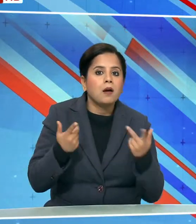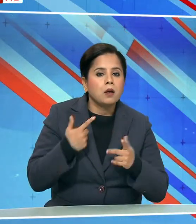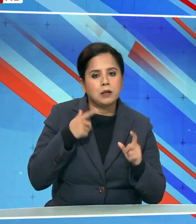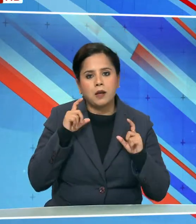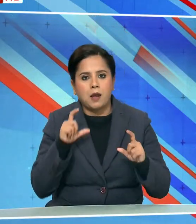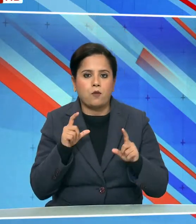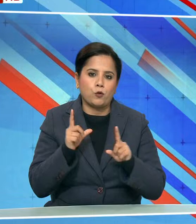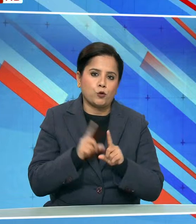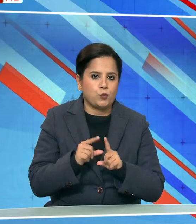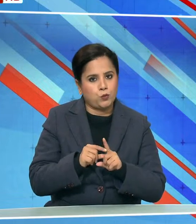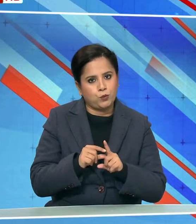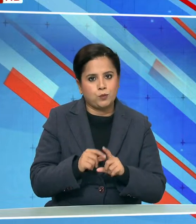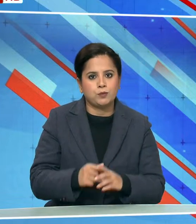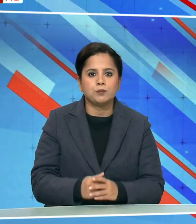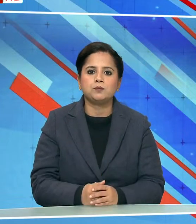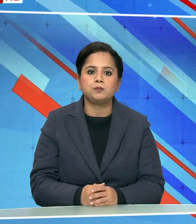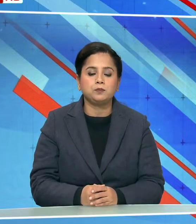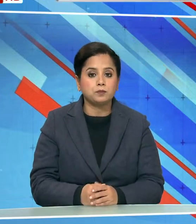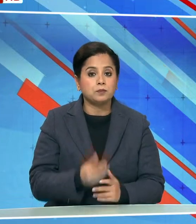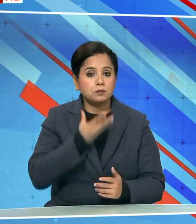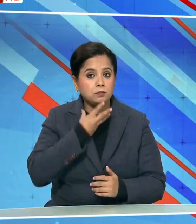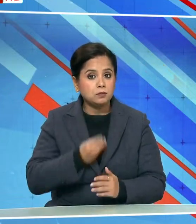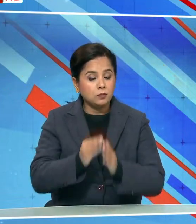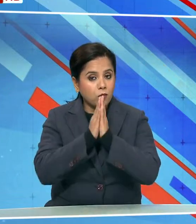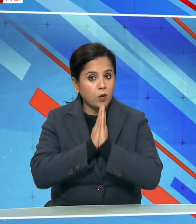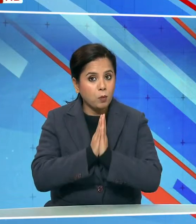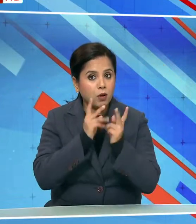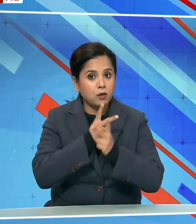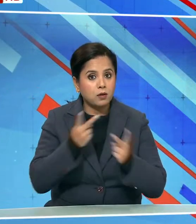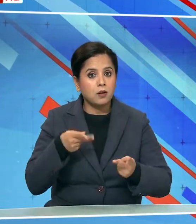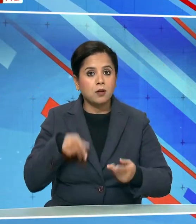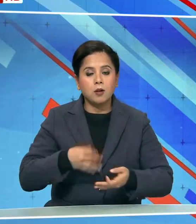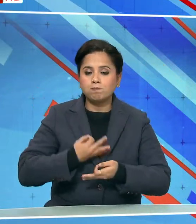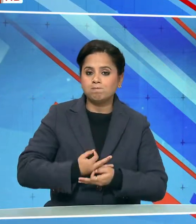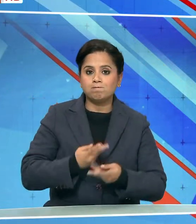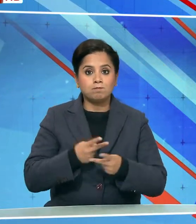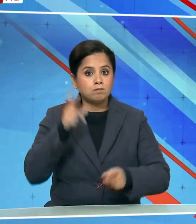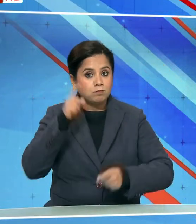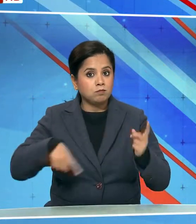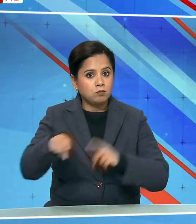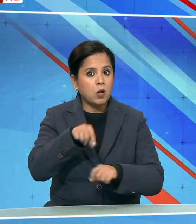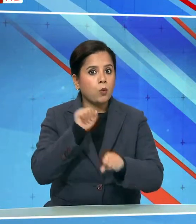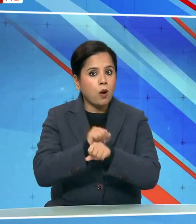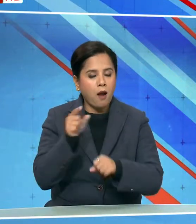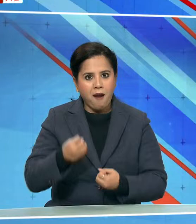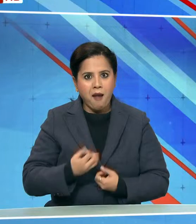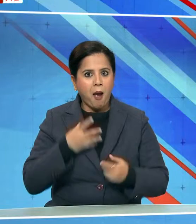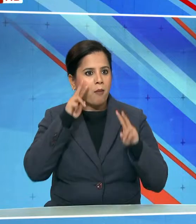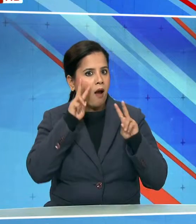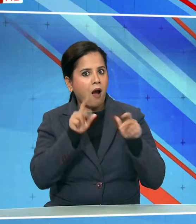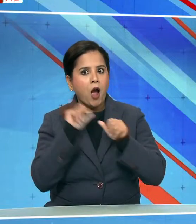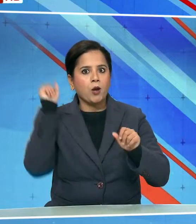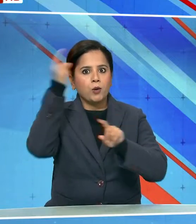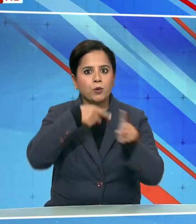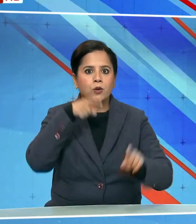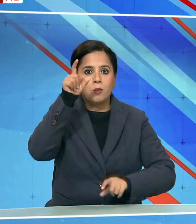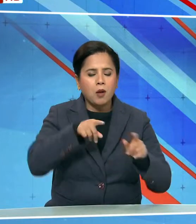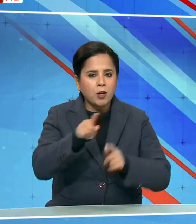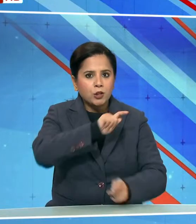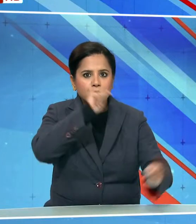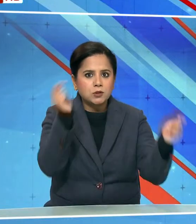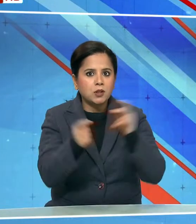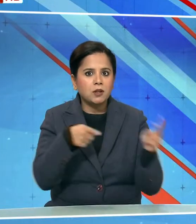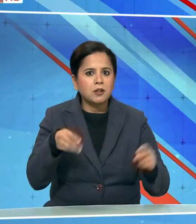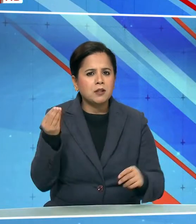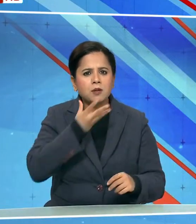ध्यान रखेंगे सादू संत अयोध्या में हो रहे विकास कारियों से भी काफी खोश हैं अयोध्या में आ रहे बढ़लावों पर